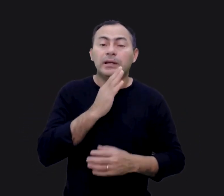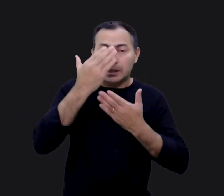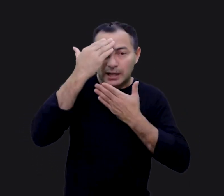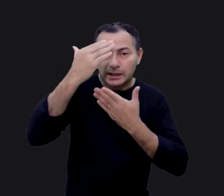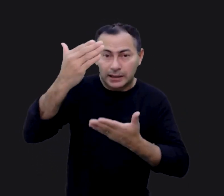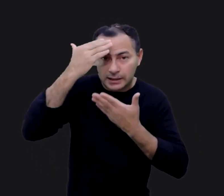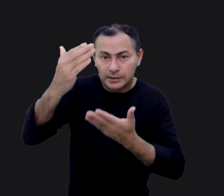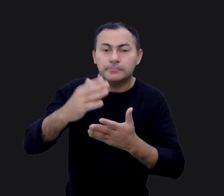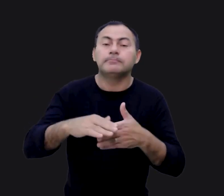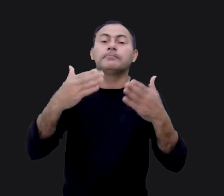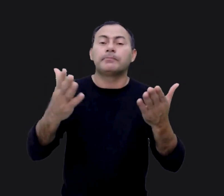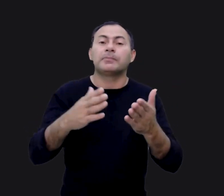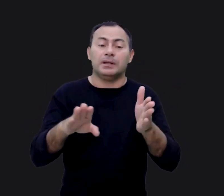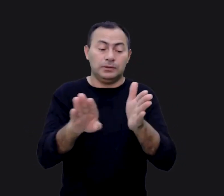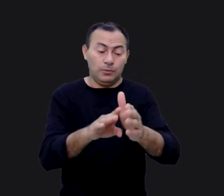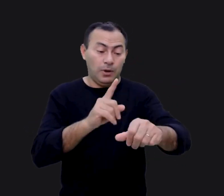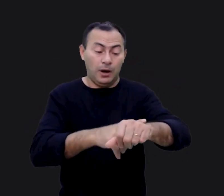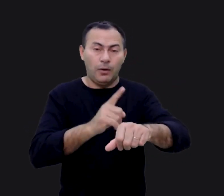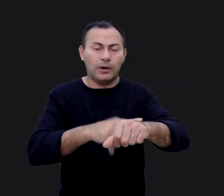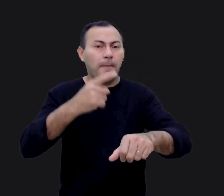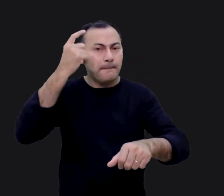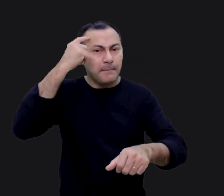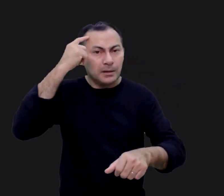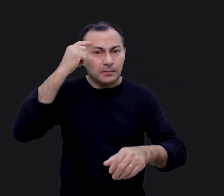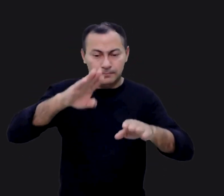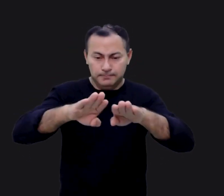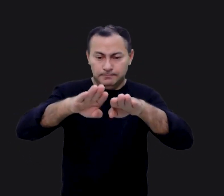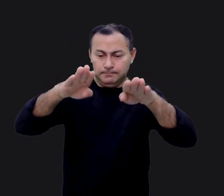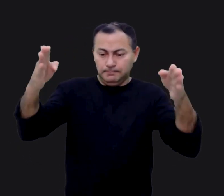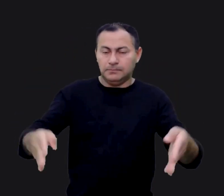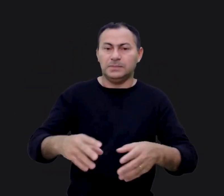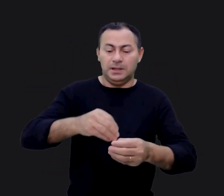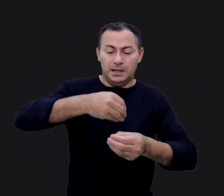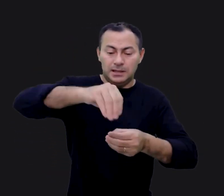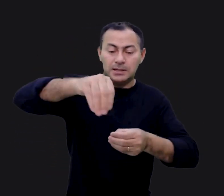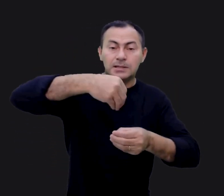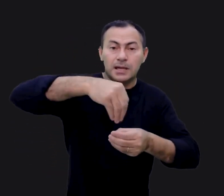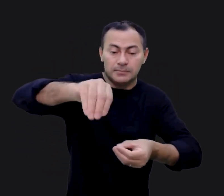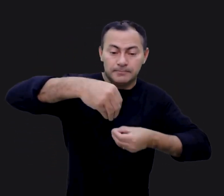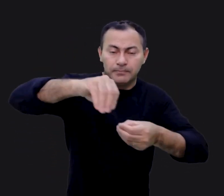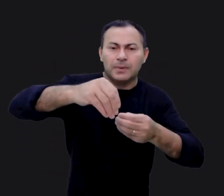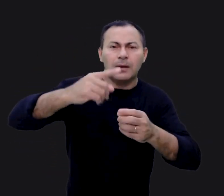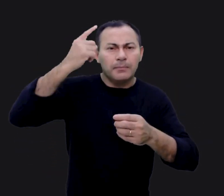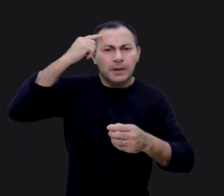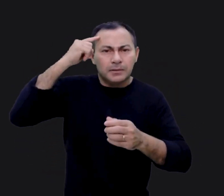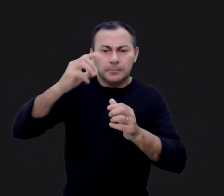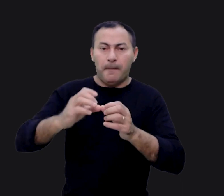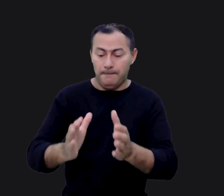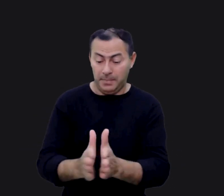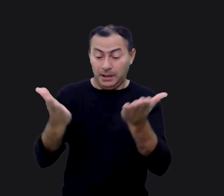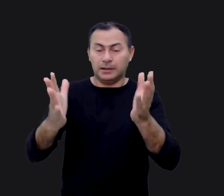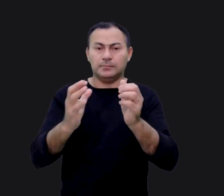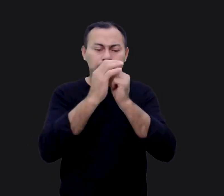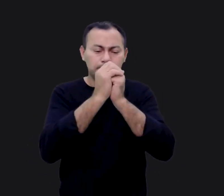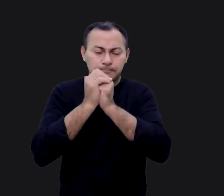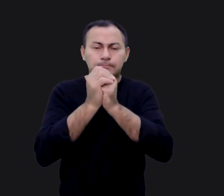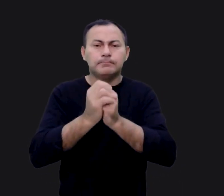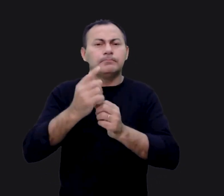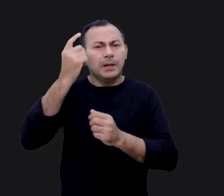Reconheça e agradeça. Então chegou a hora de pensarmos um altar de incenso. Pense no milagre da oração. Realmente entre